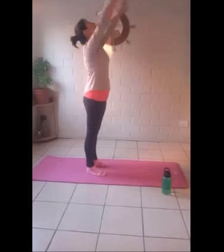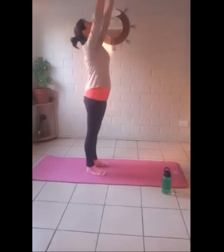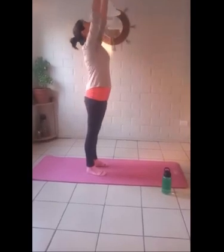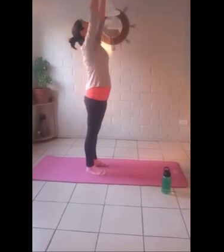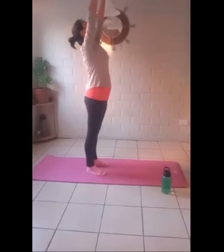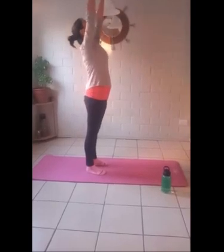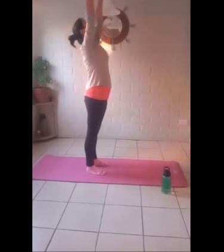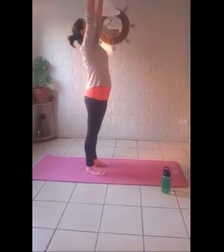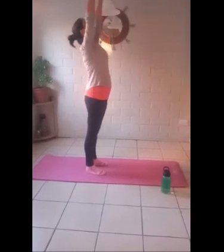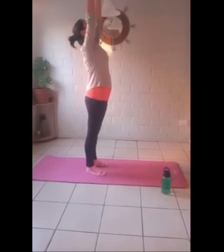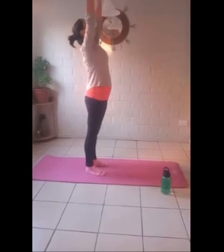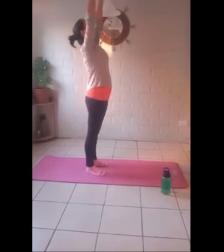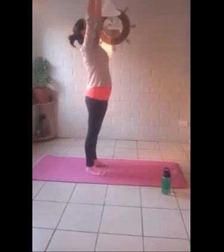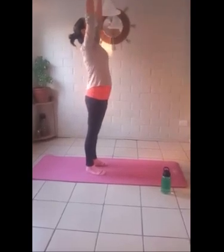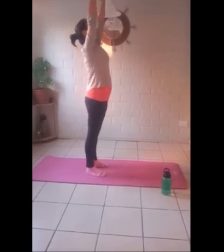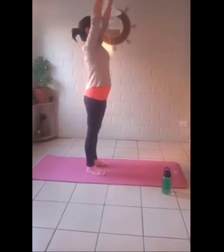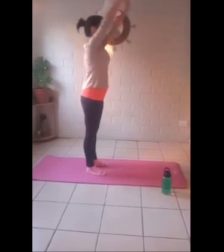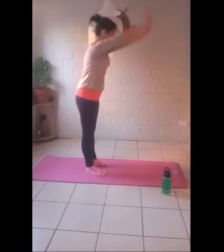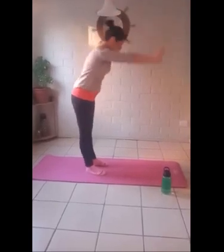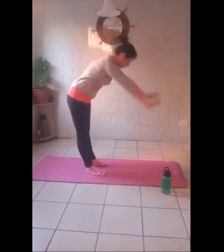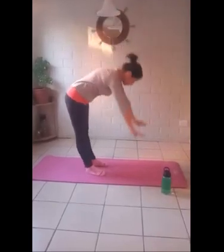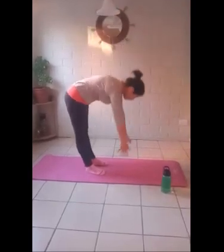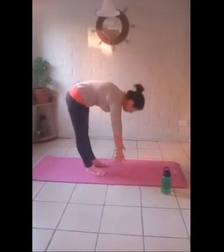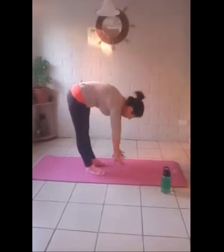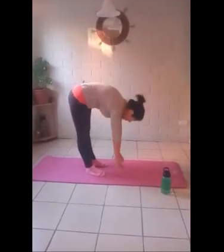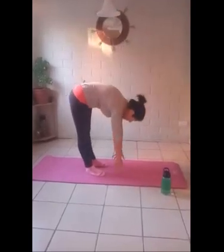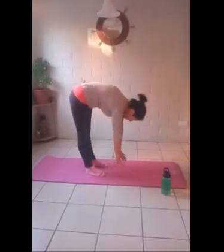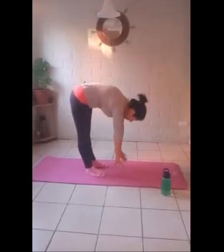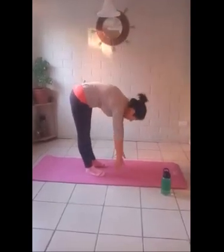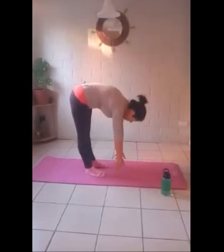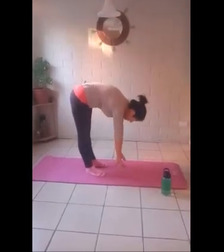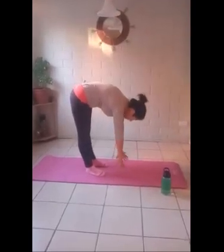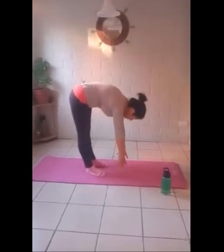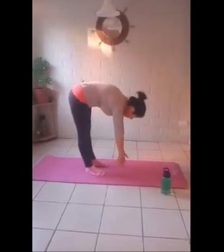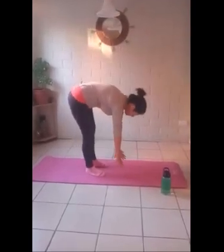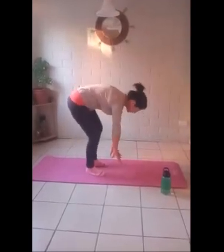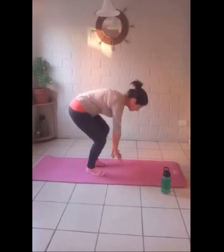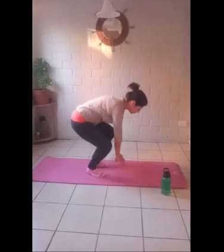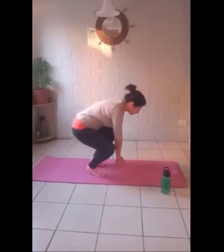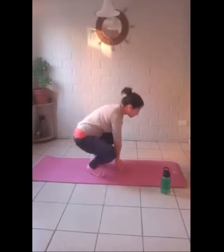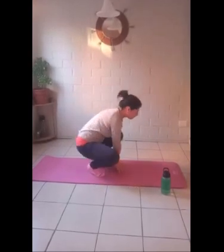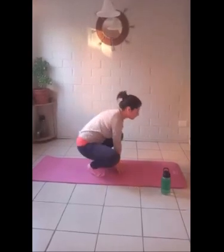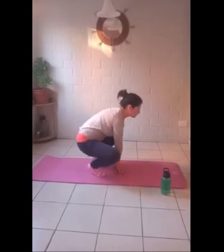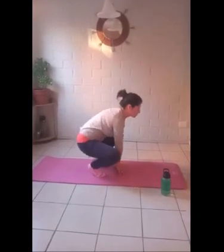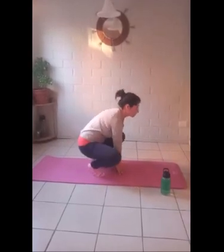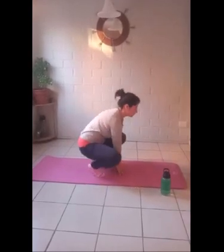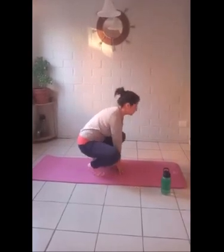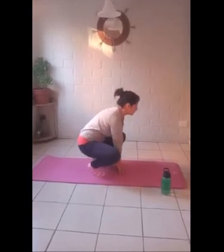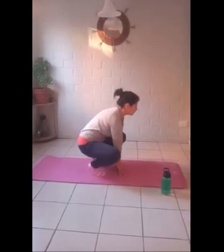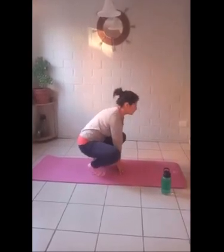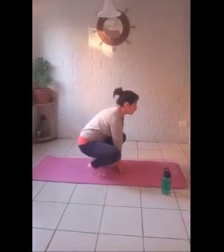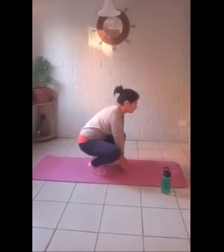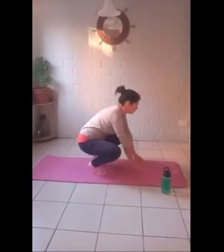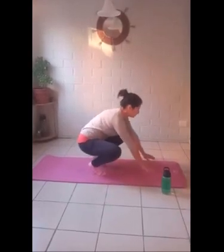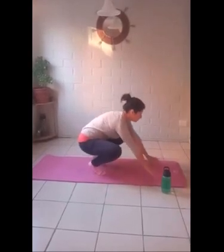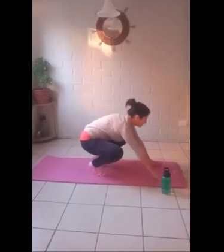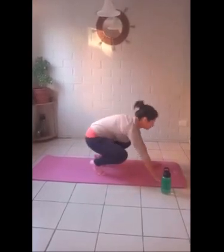Saludo al sol, saludo a la tierra. Me agacho como rana que